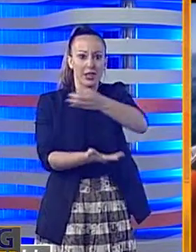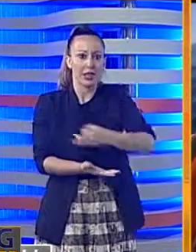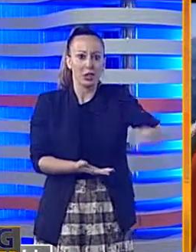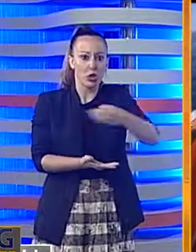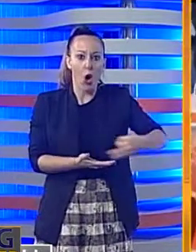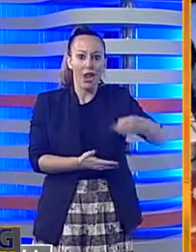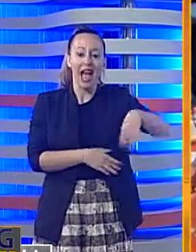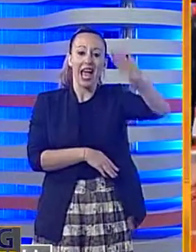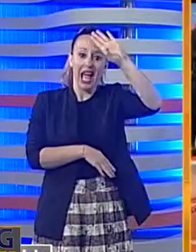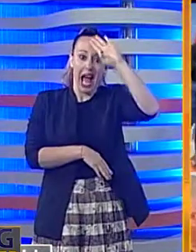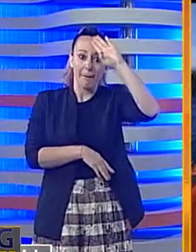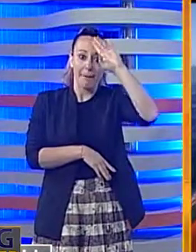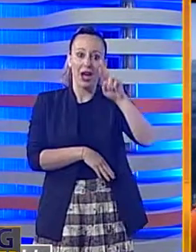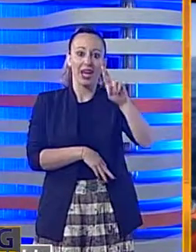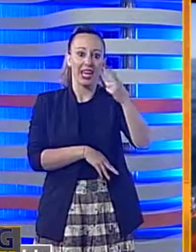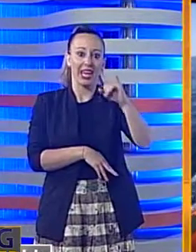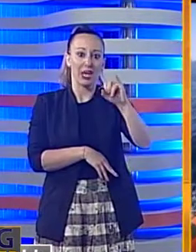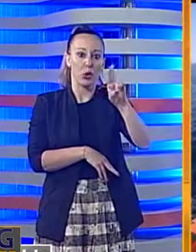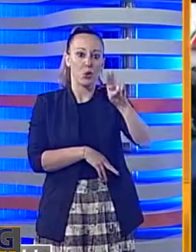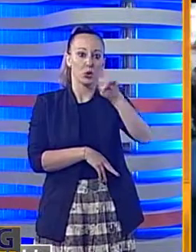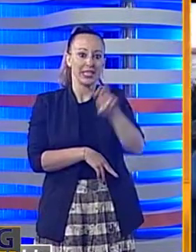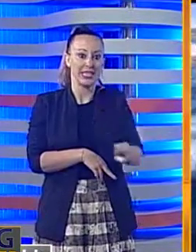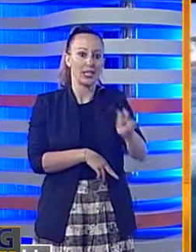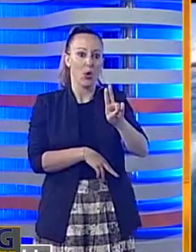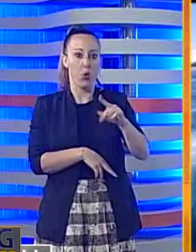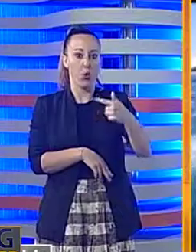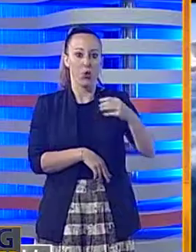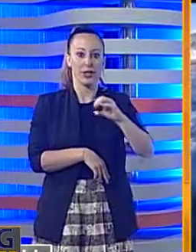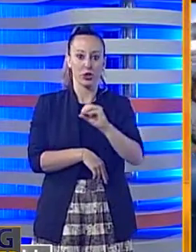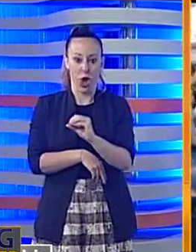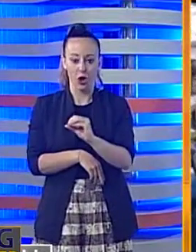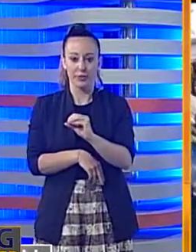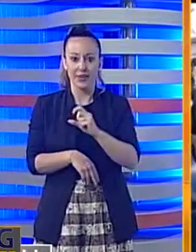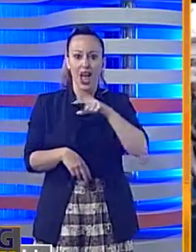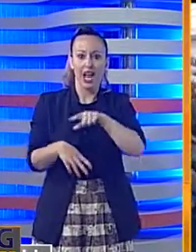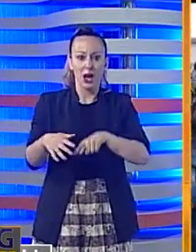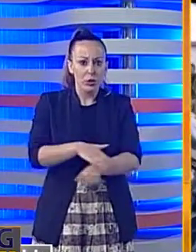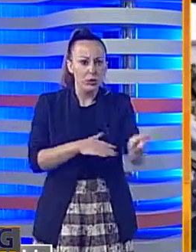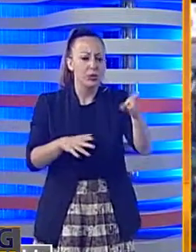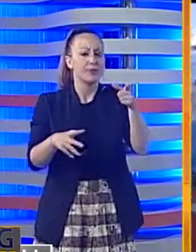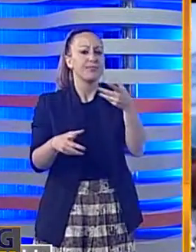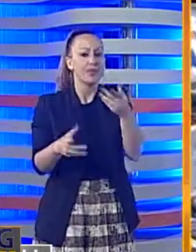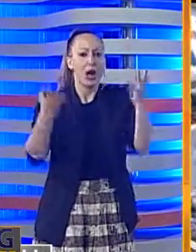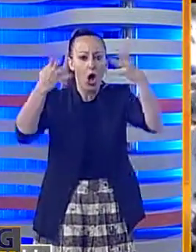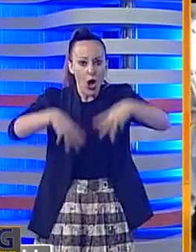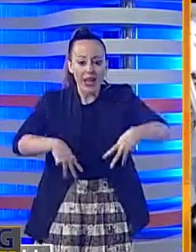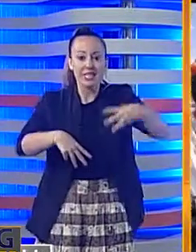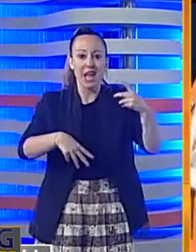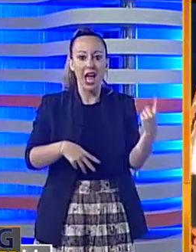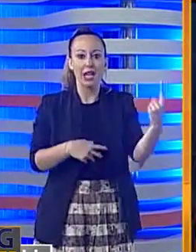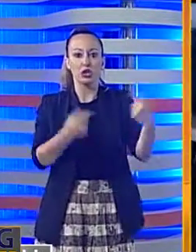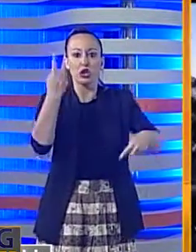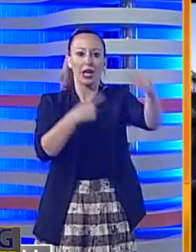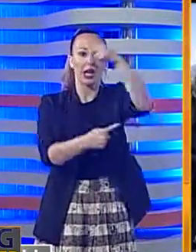che si trovava nel centro di accoglienza di isola di Capo Rizzuto, è